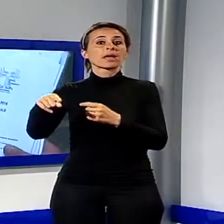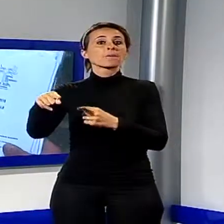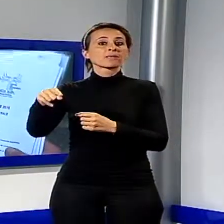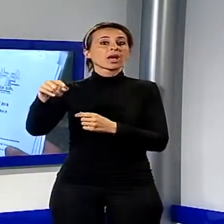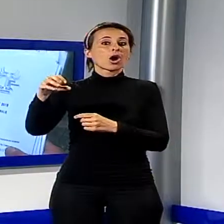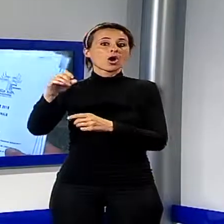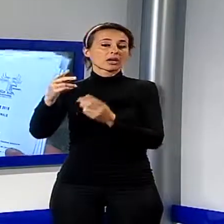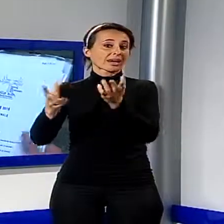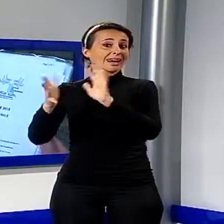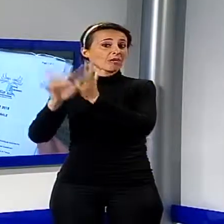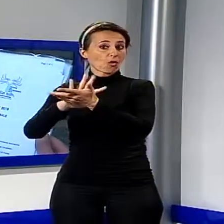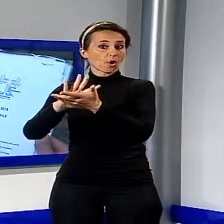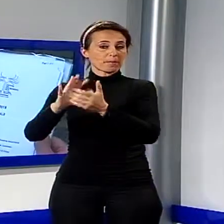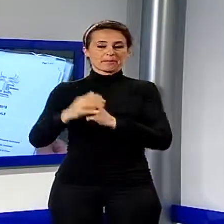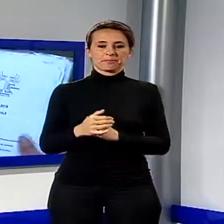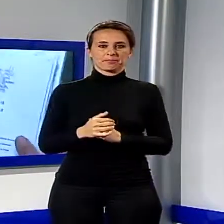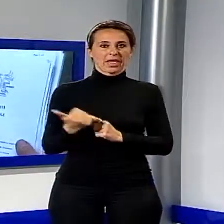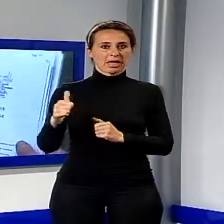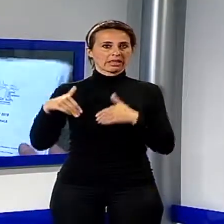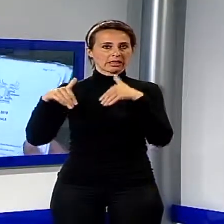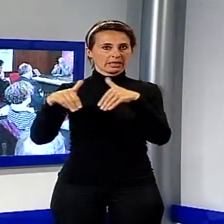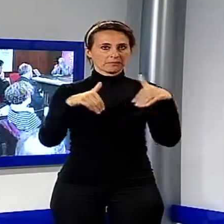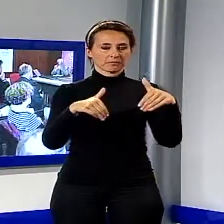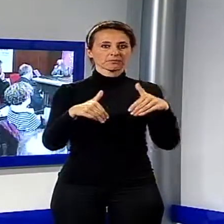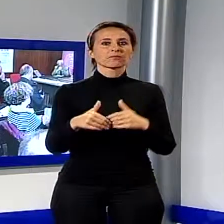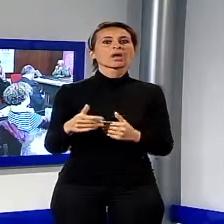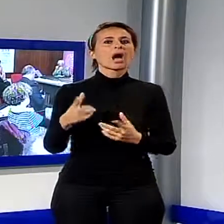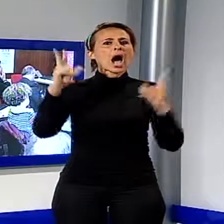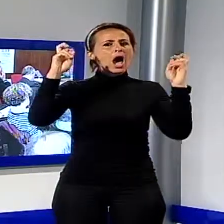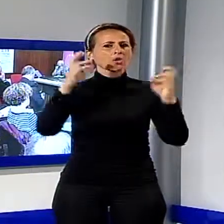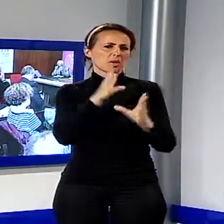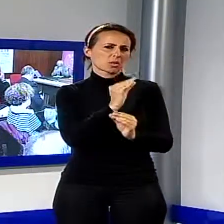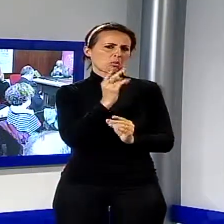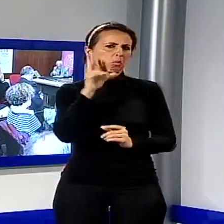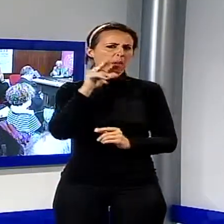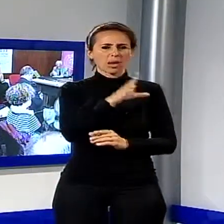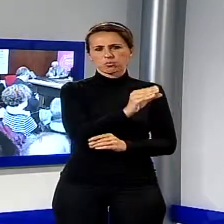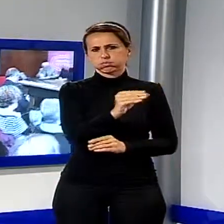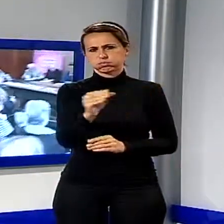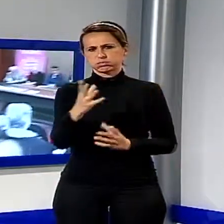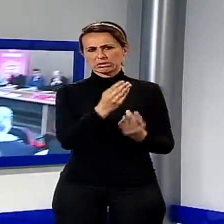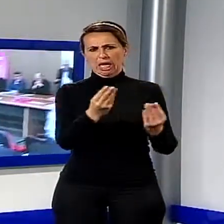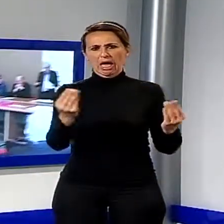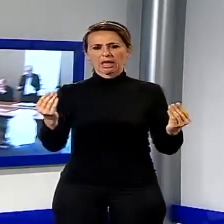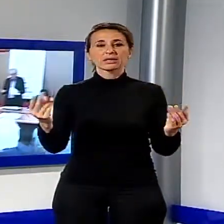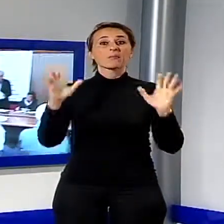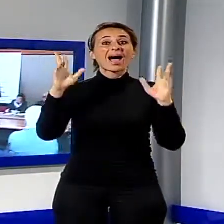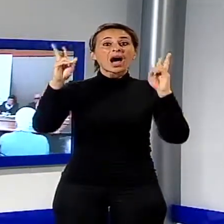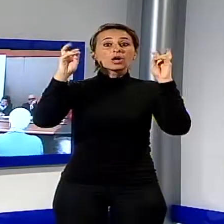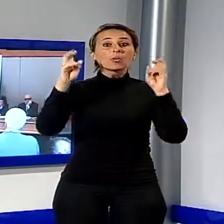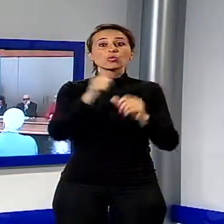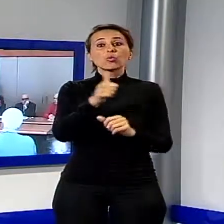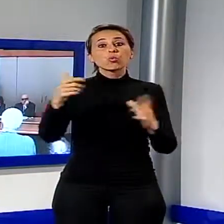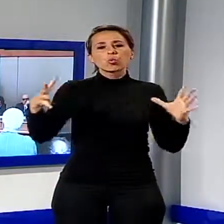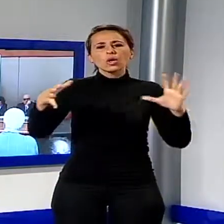Boschi. Tanti temi sul piatto, ma con un unico filo conduttore che dà il titolo a questa edizione 2015, Visioni